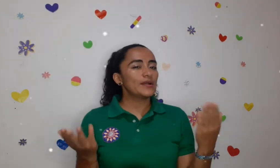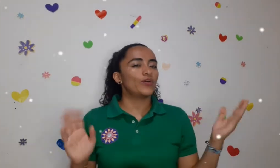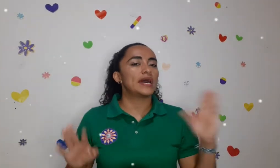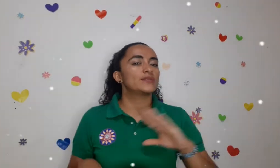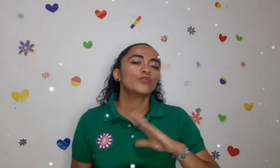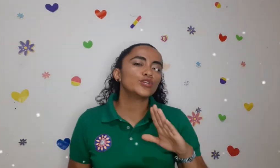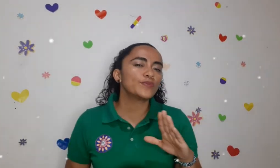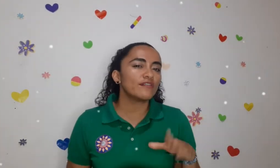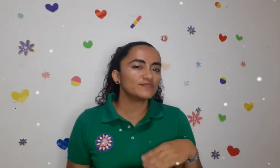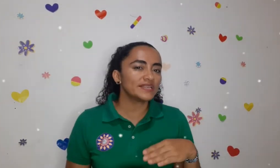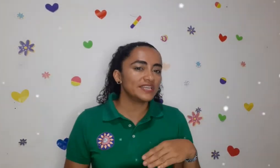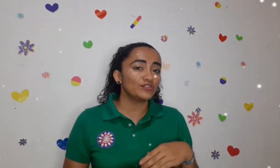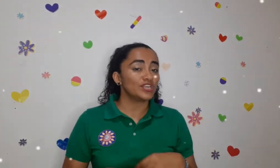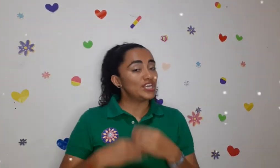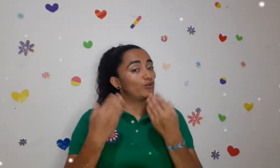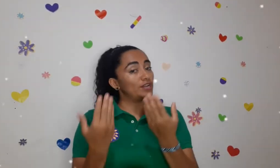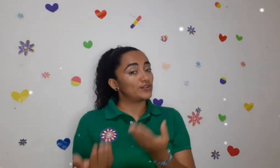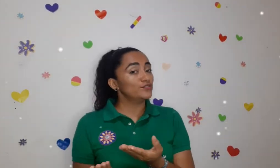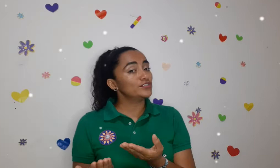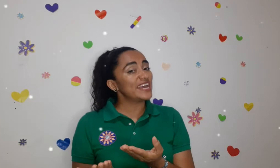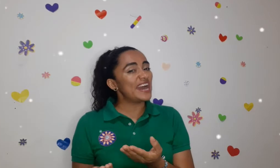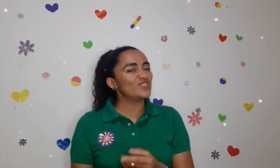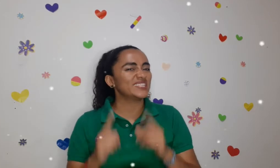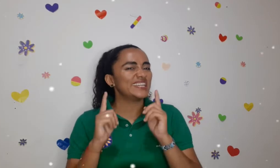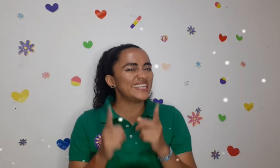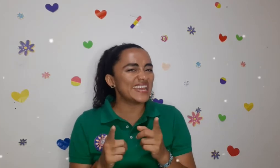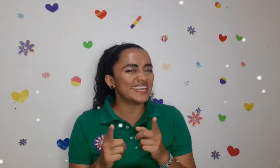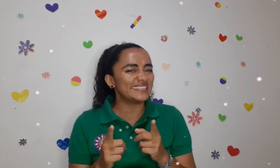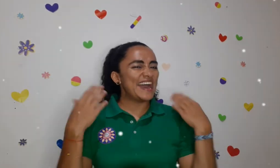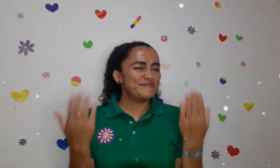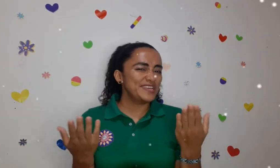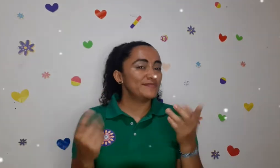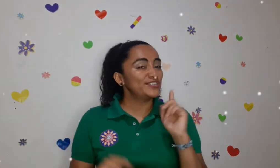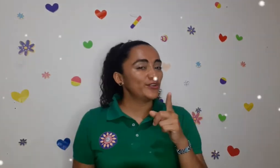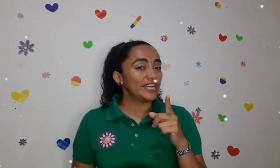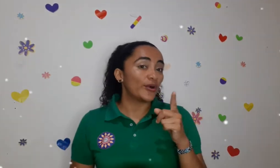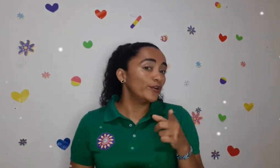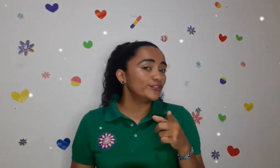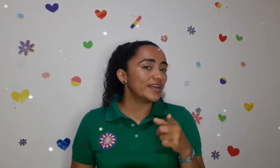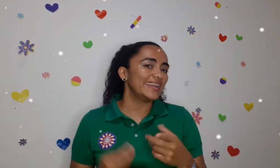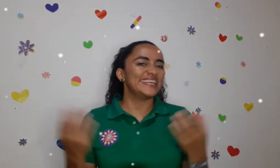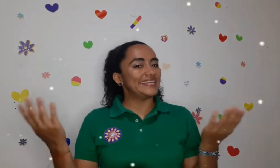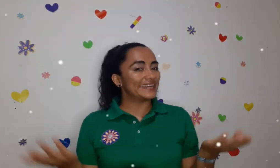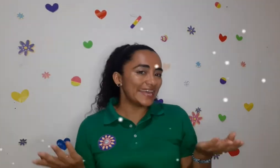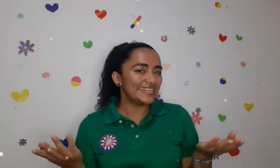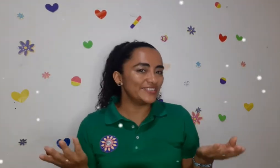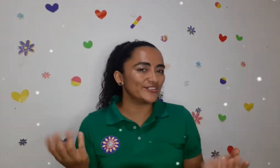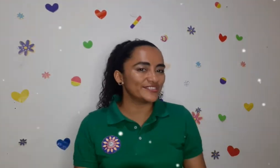con algunos pueblos vecinos y con algunos lejanos que tienen la misma historia cultural y religiosa.